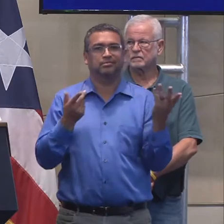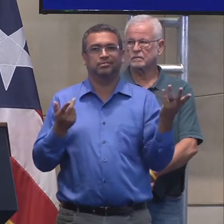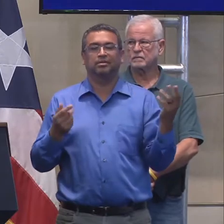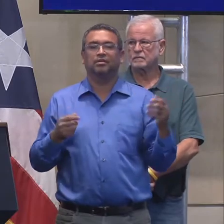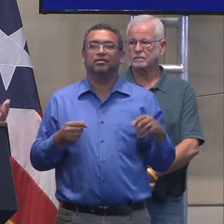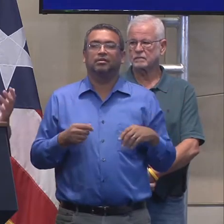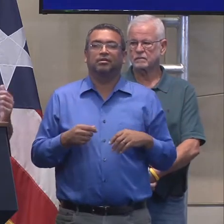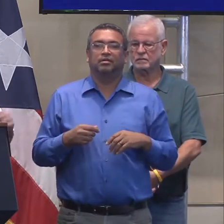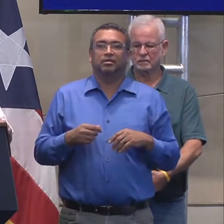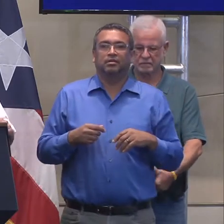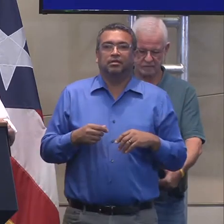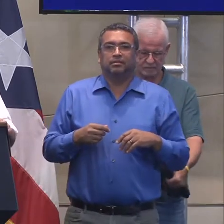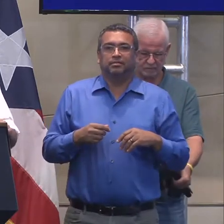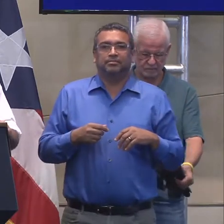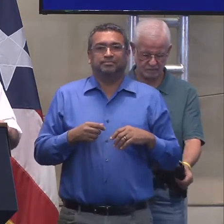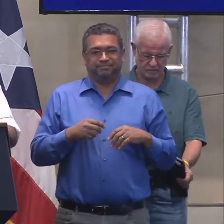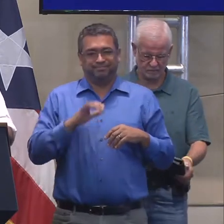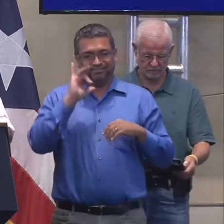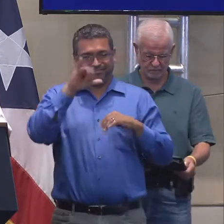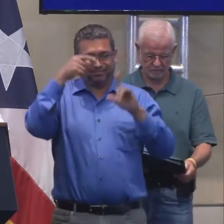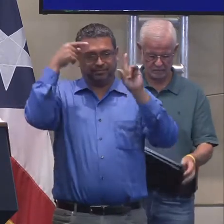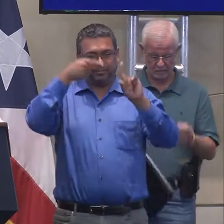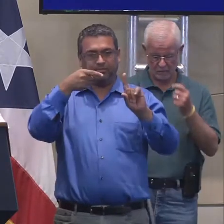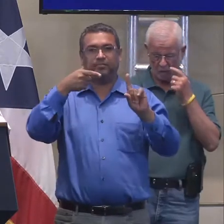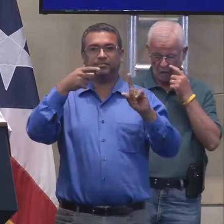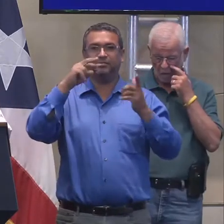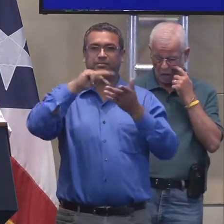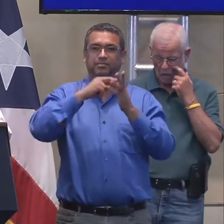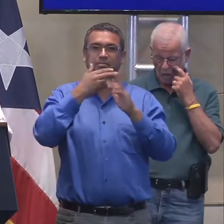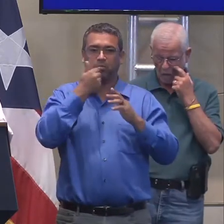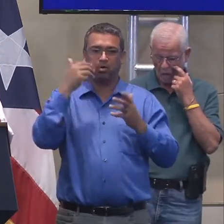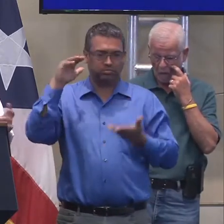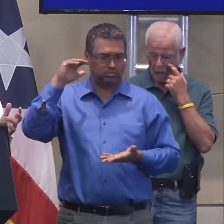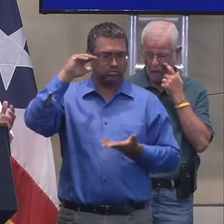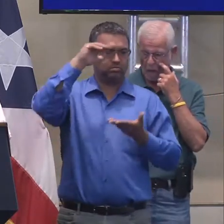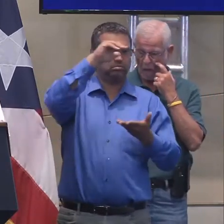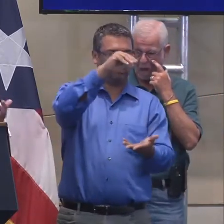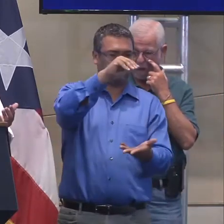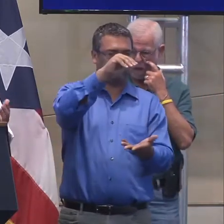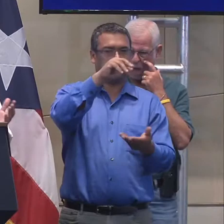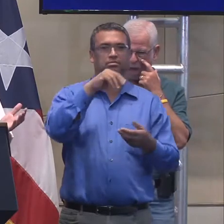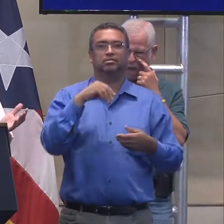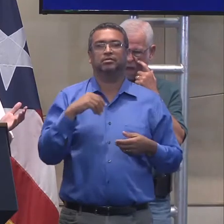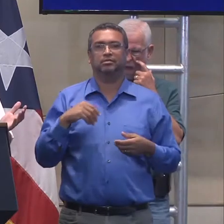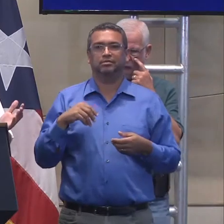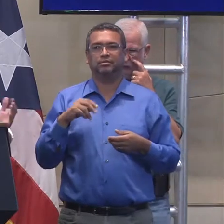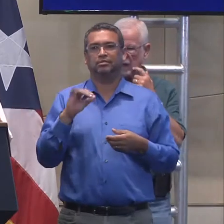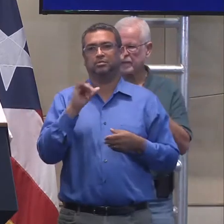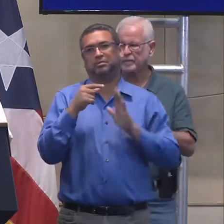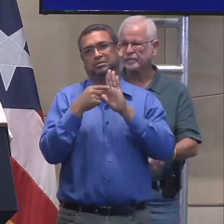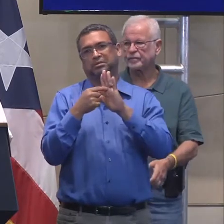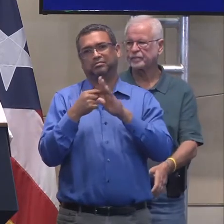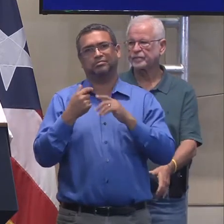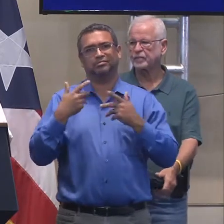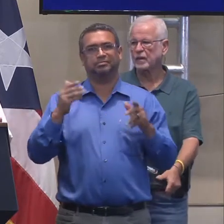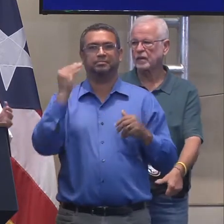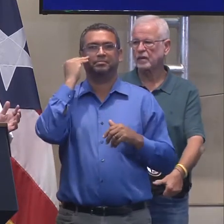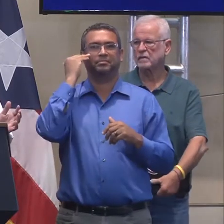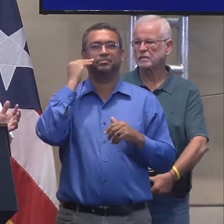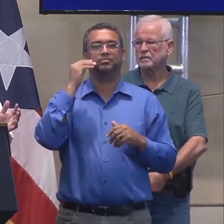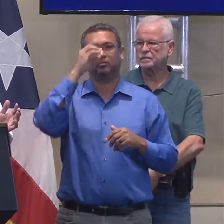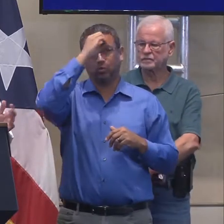vean, ¿verdad? Esto, eh, otros, eh, modelos como los que se han hecho, ¿verdad? Dos que yo puedo mencionar, eh,